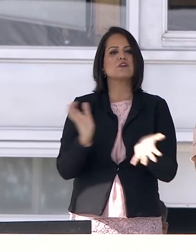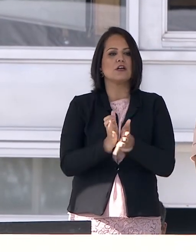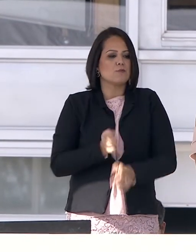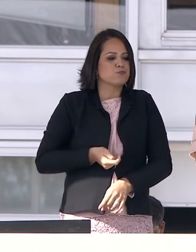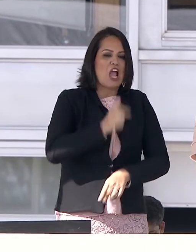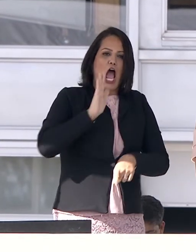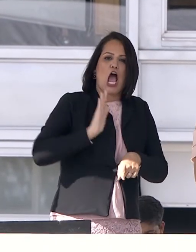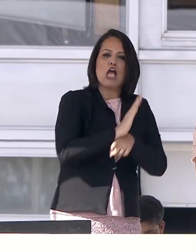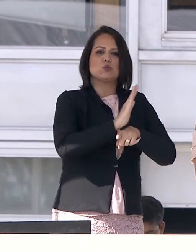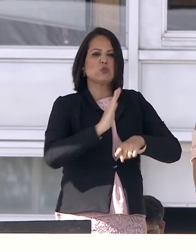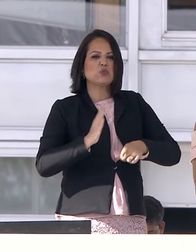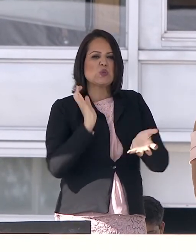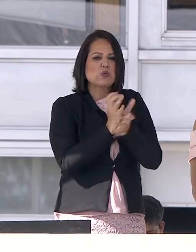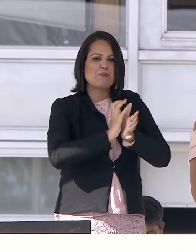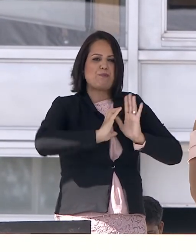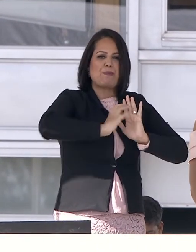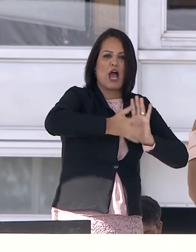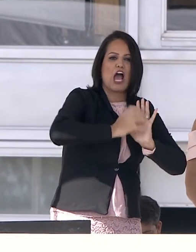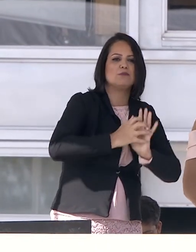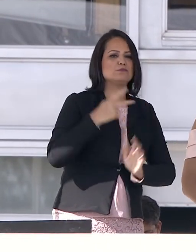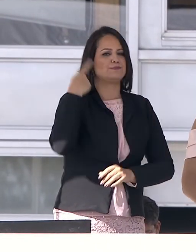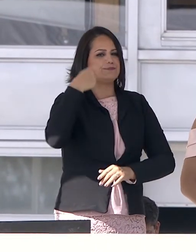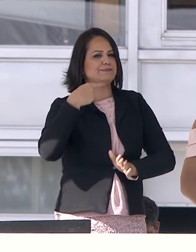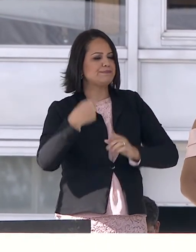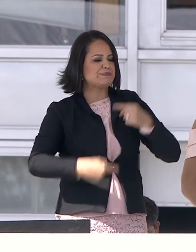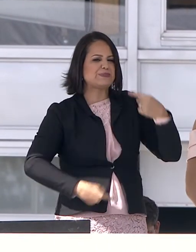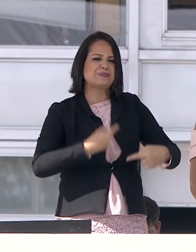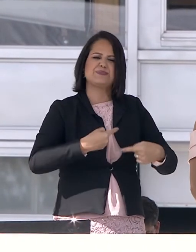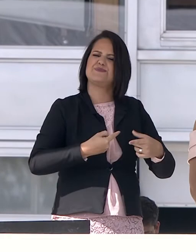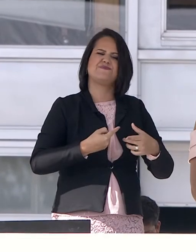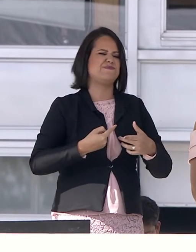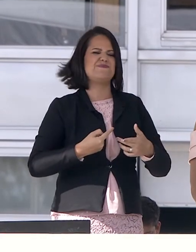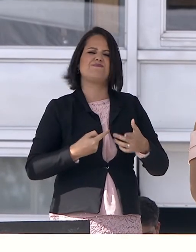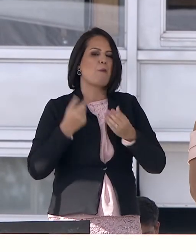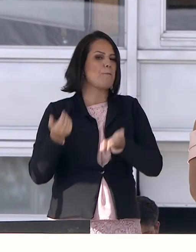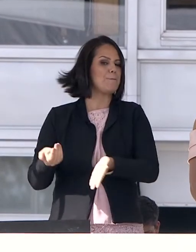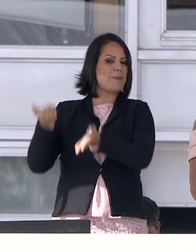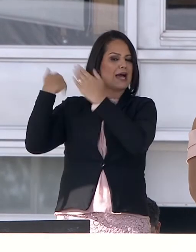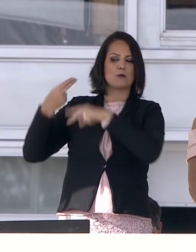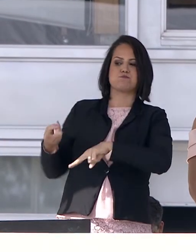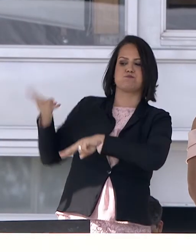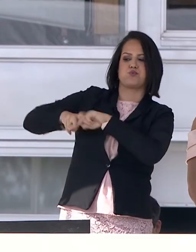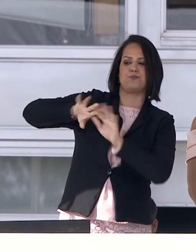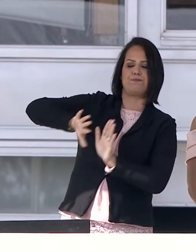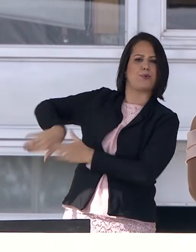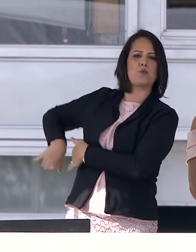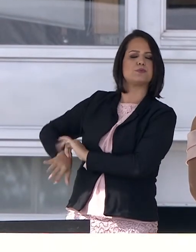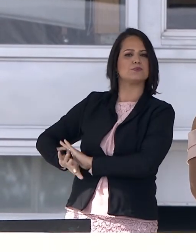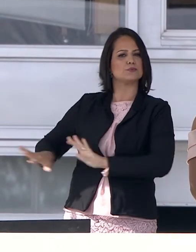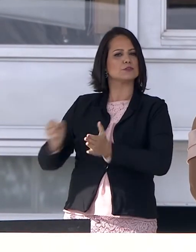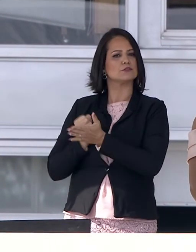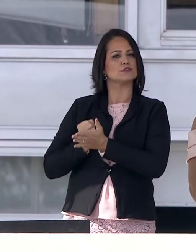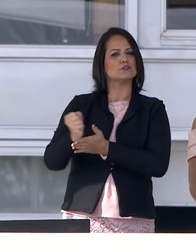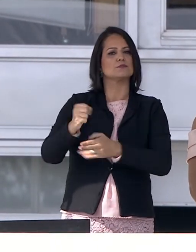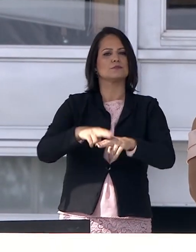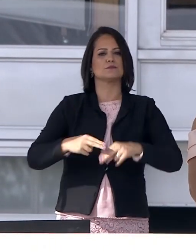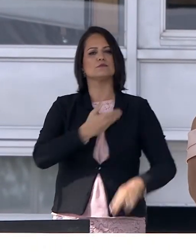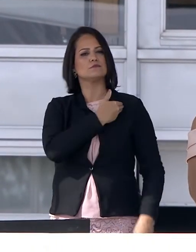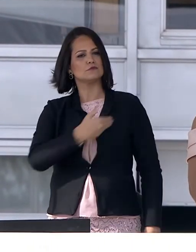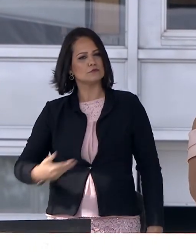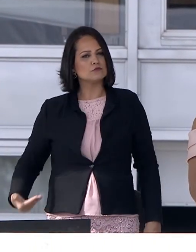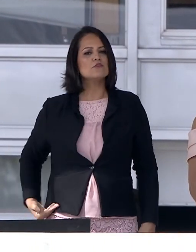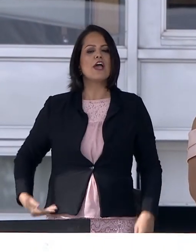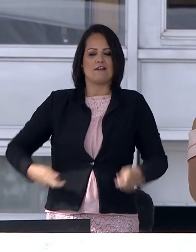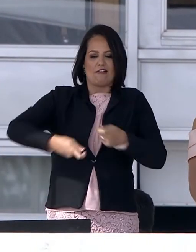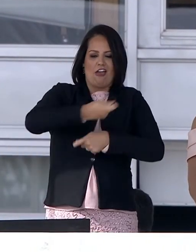favores politizados, partidarizados, devem ficar no passado, para que o governo e a